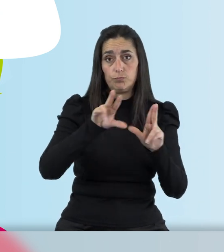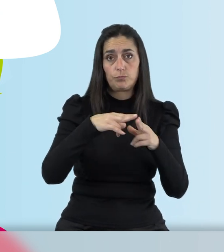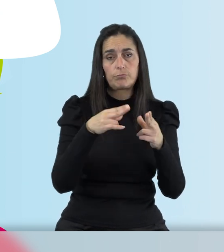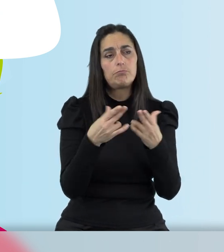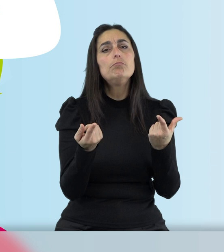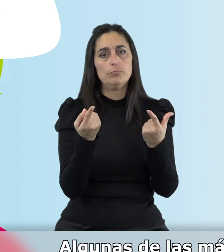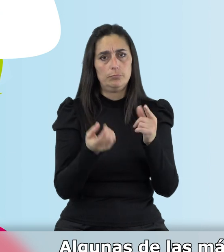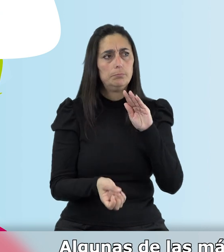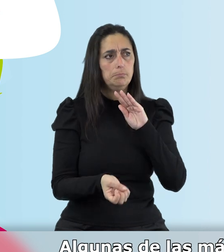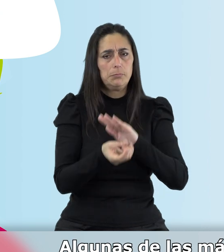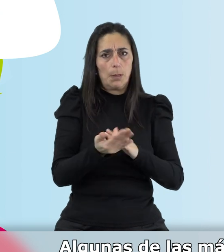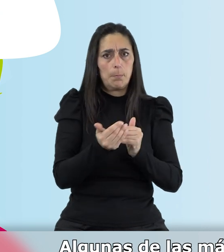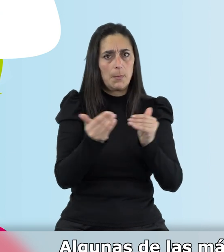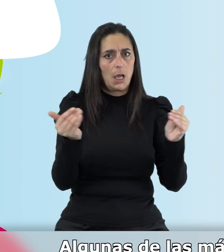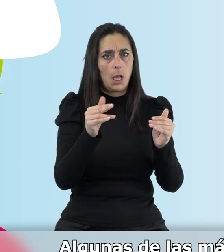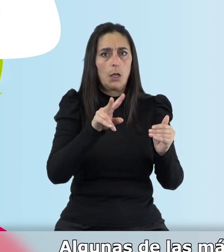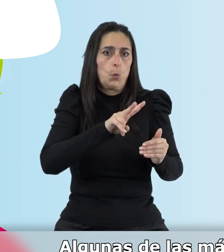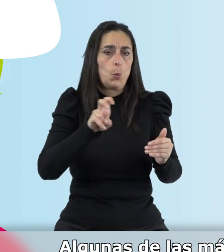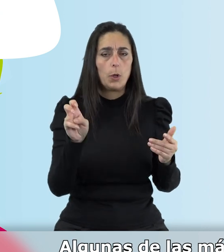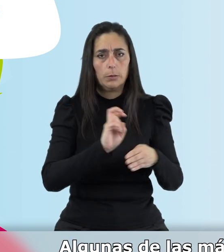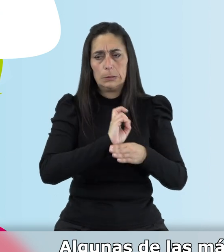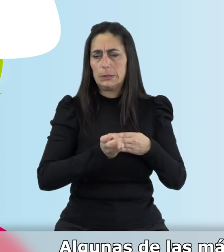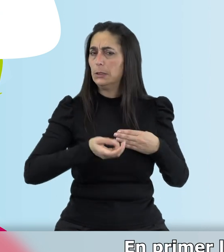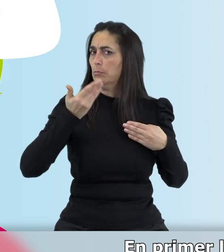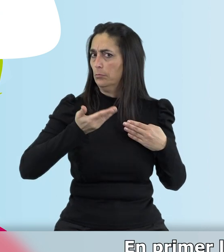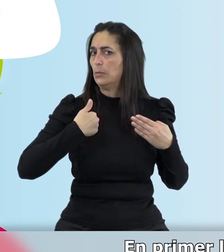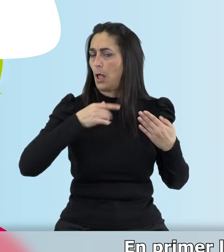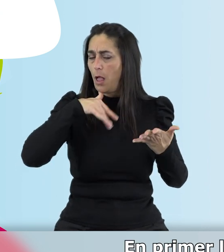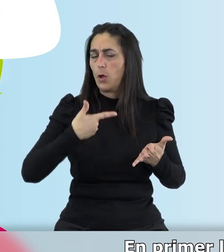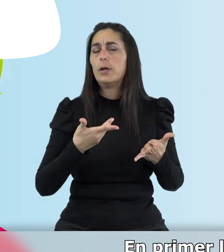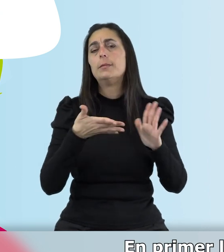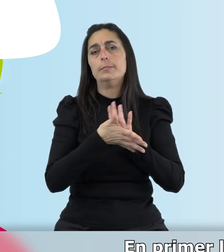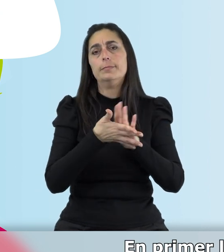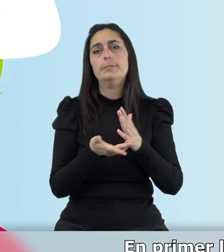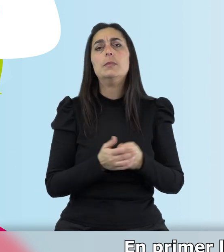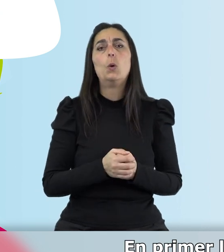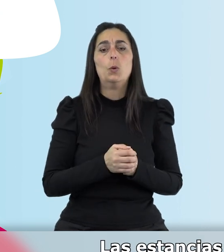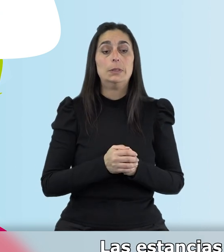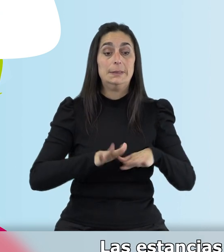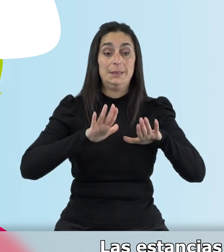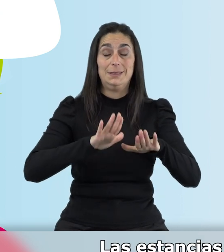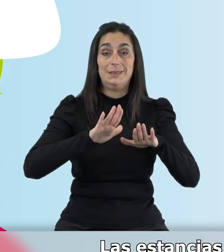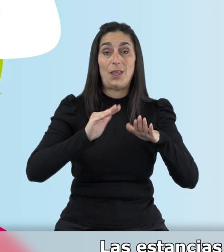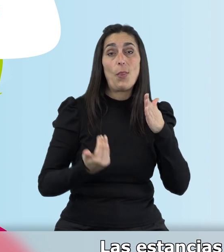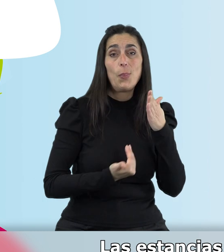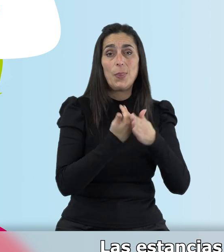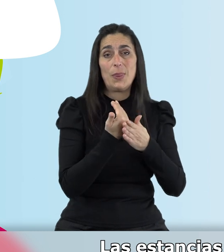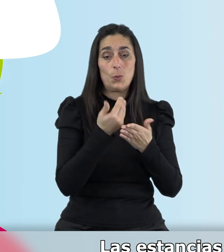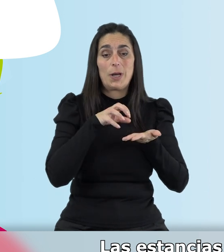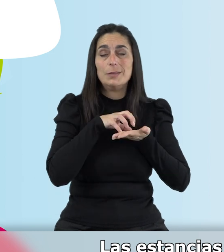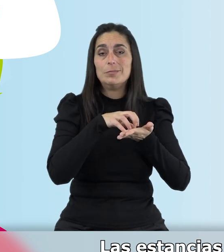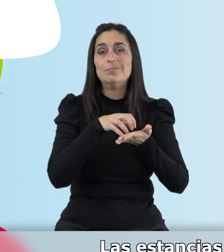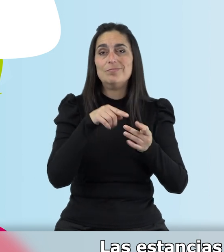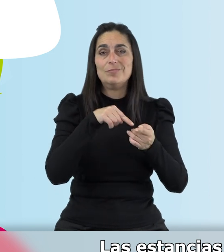diversas iniciativas. Algunas de las más relevantes las voy a comentar. En primer lugar, las estancias diurnas. Las estancias diurnas